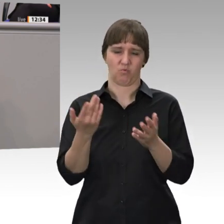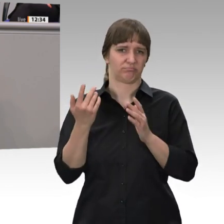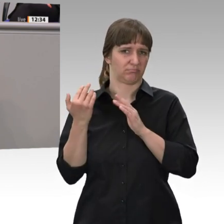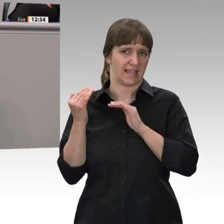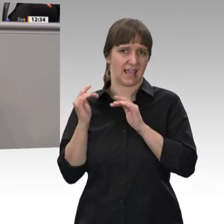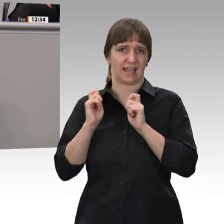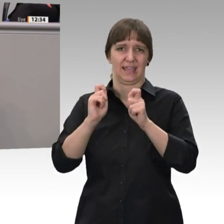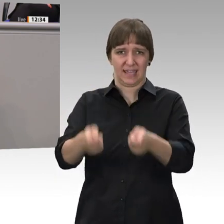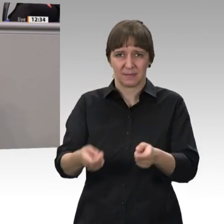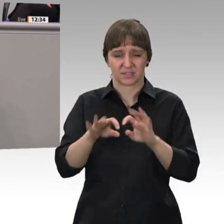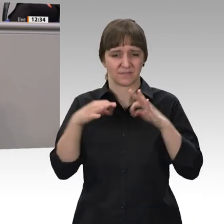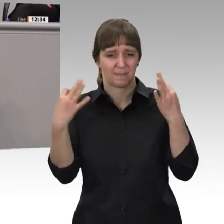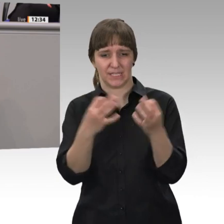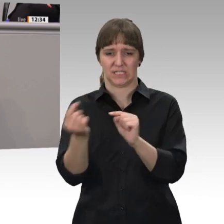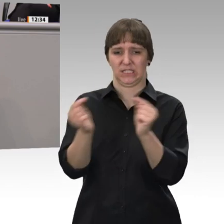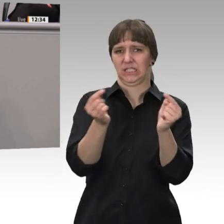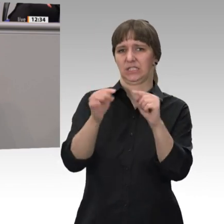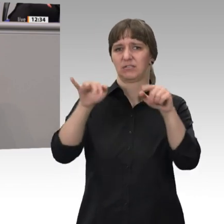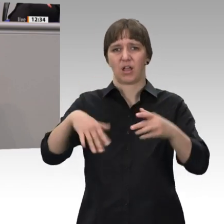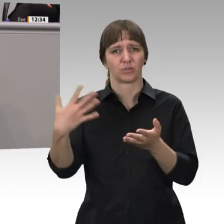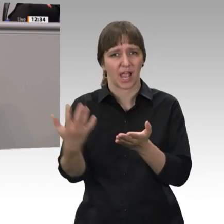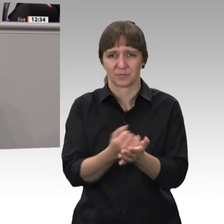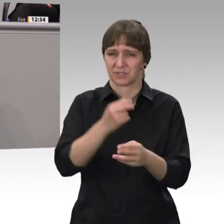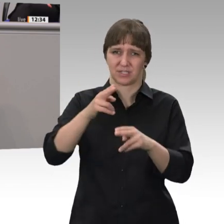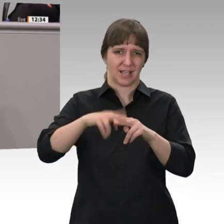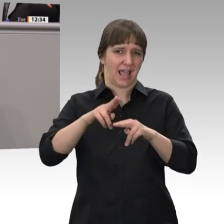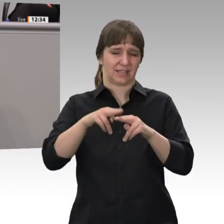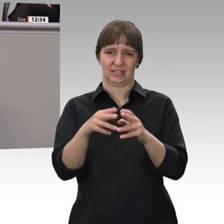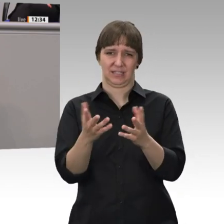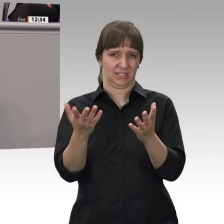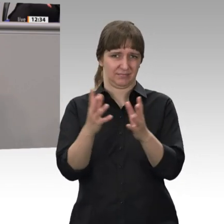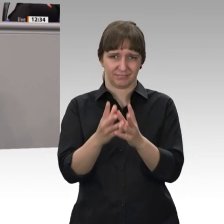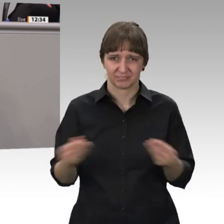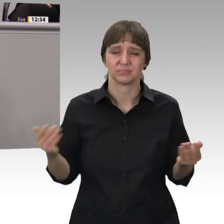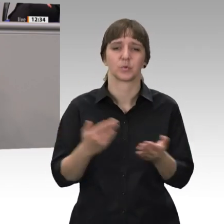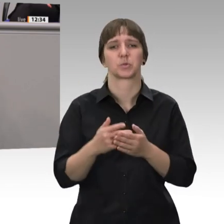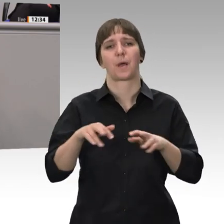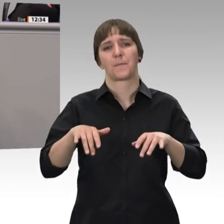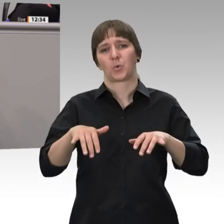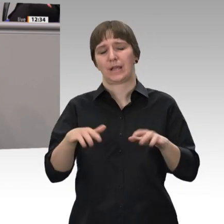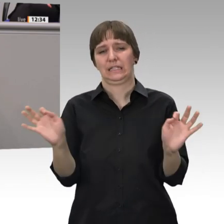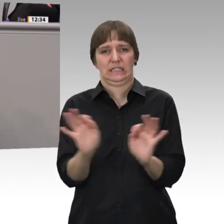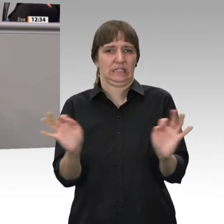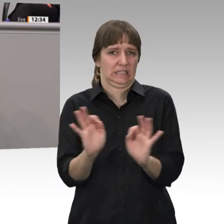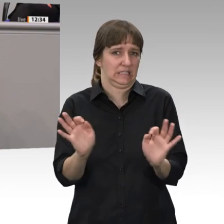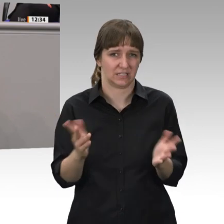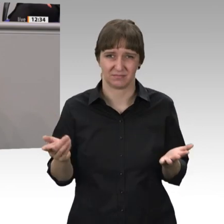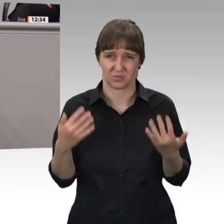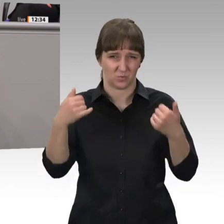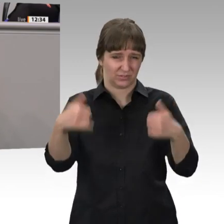eine Eigentumsgarantie und schafft ein neues Bürokratiemonster. Eine solche Zwangsbeglückung braucht keiner und wird durch uns abgelehnt. Vielen Dank.